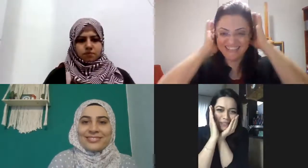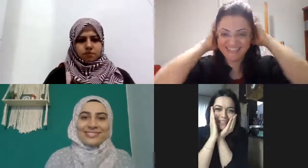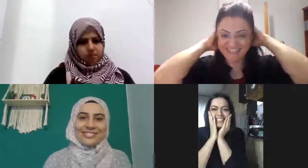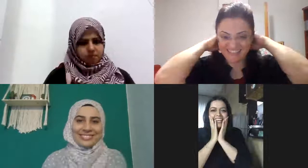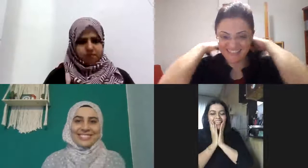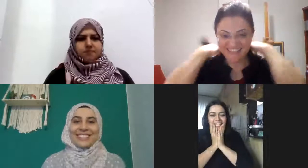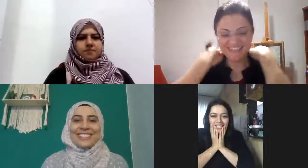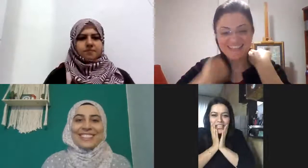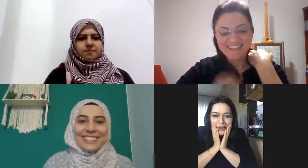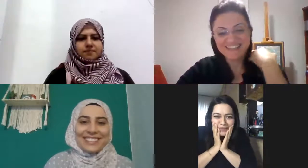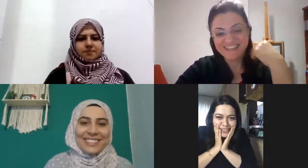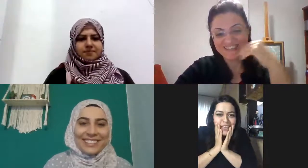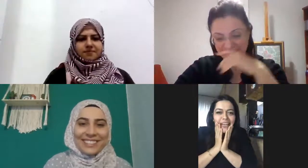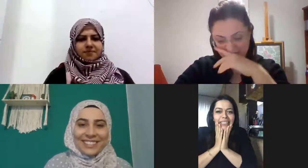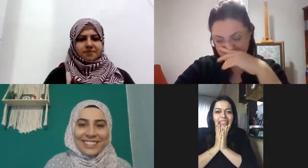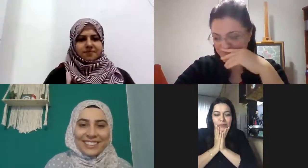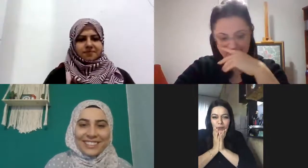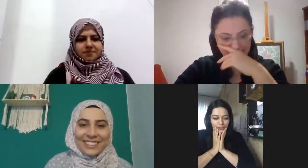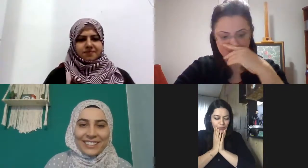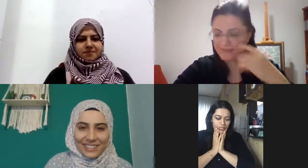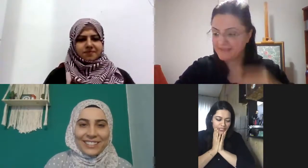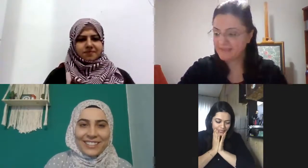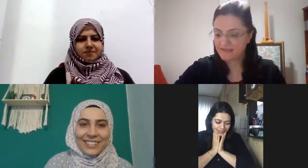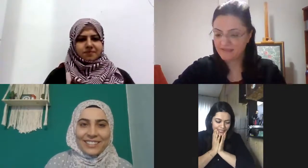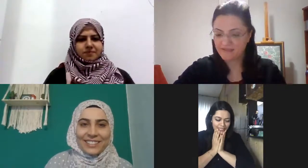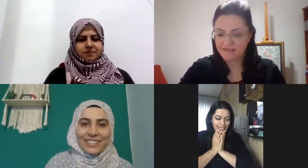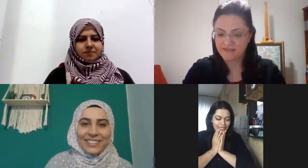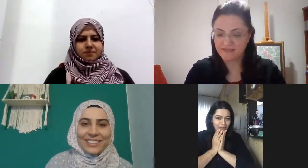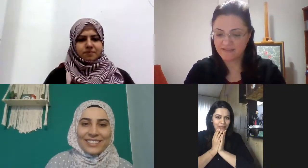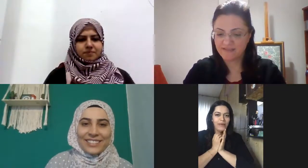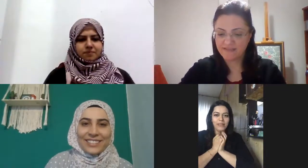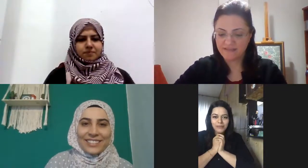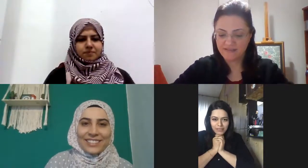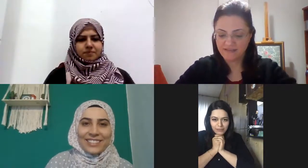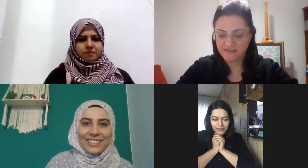geçen haftayı tekrar edelim mi yoksa bugün sadece renkler sayılardan mı devam edelim nasıl yapalım